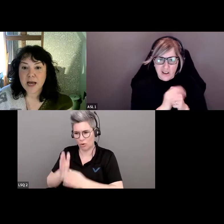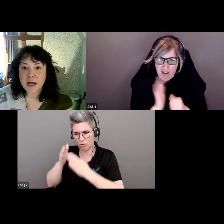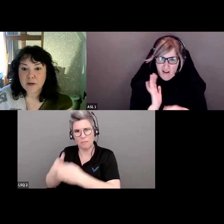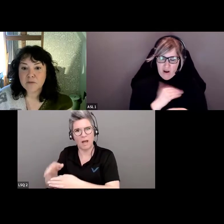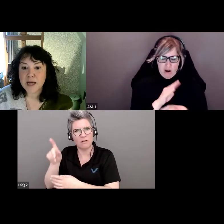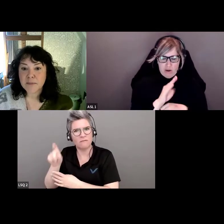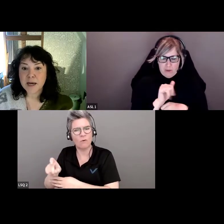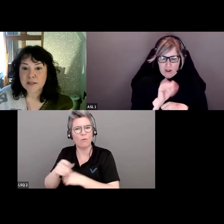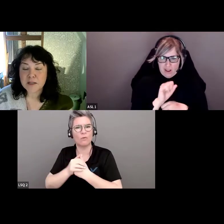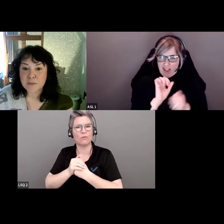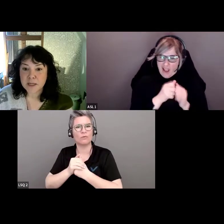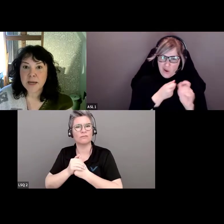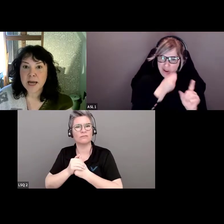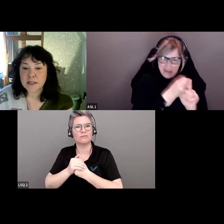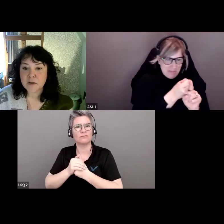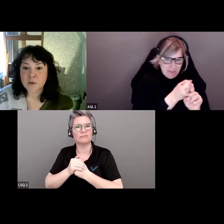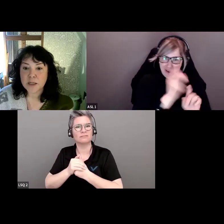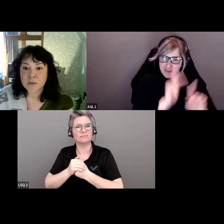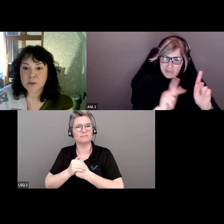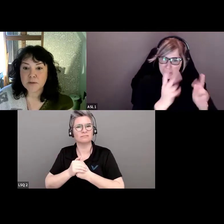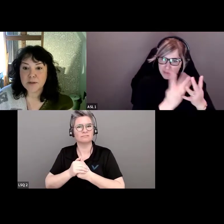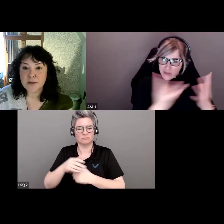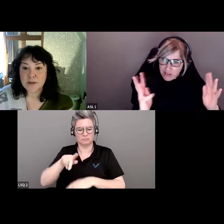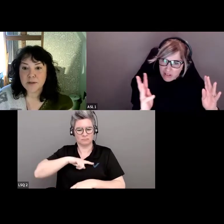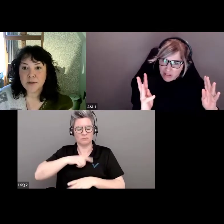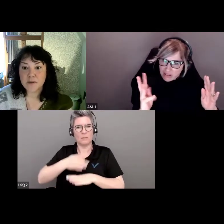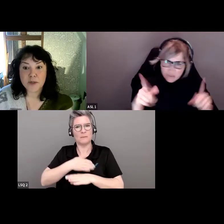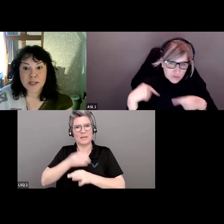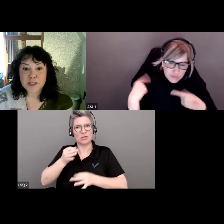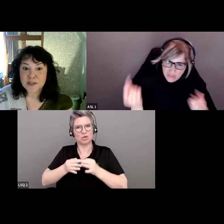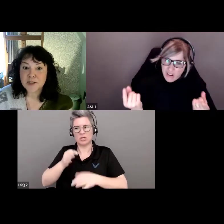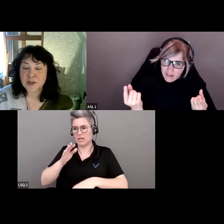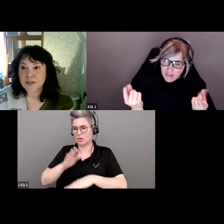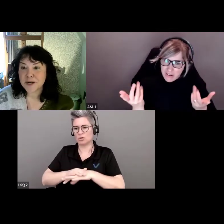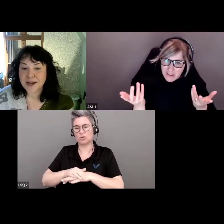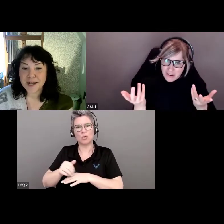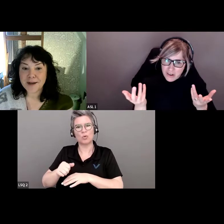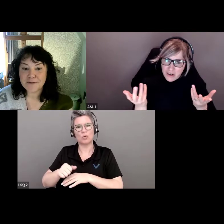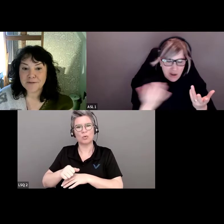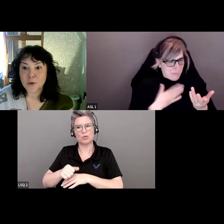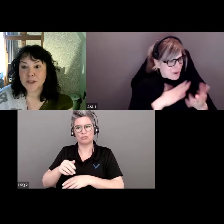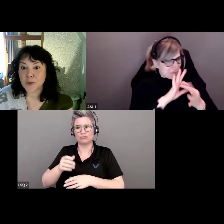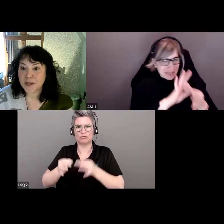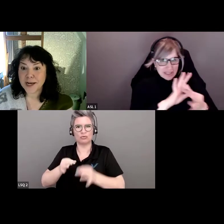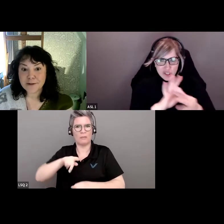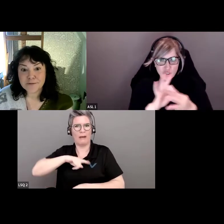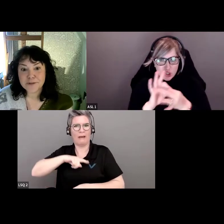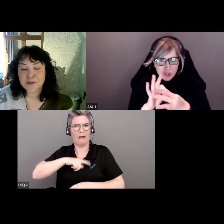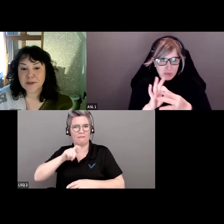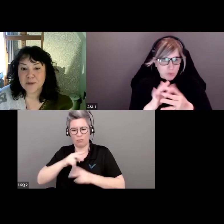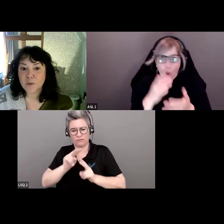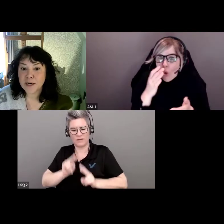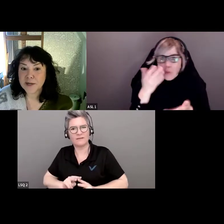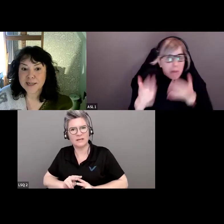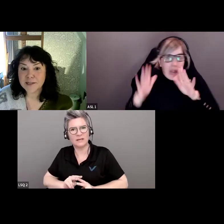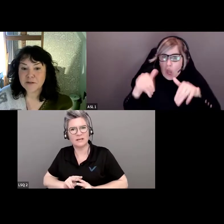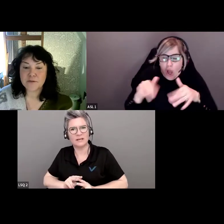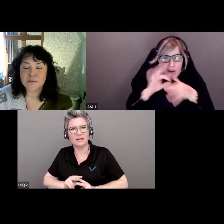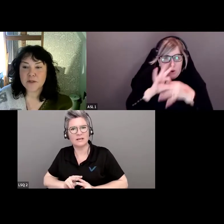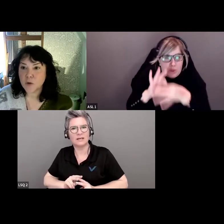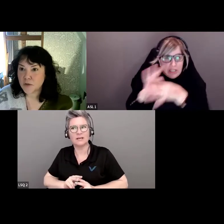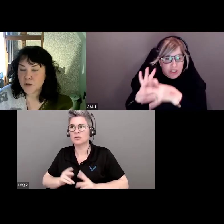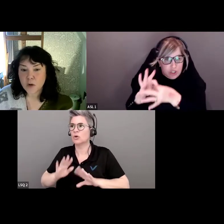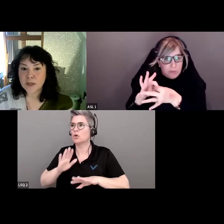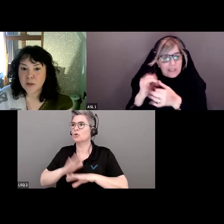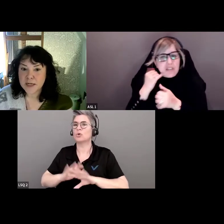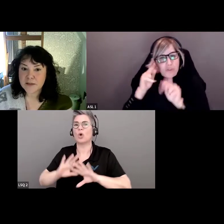surveiller les faits qu'ont nos préjugés sur notre jugement, sur la